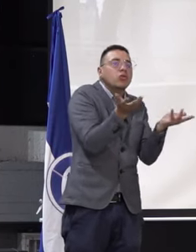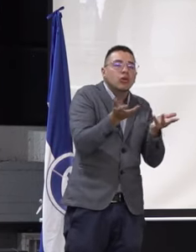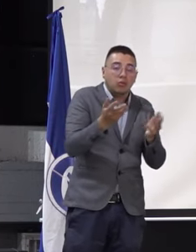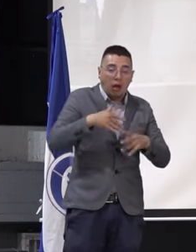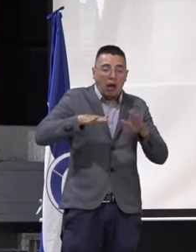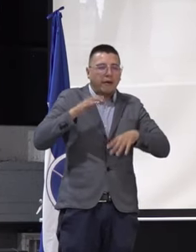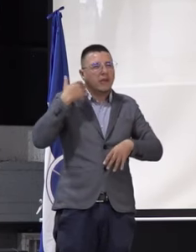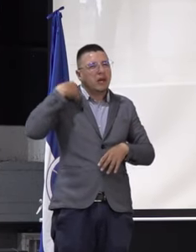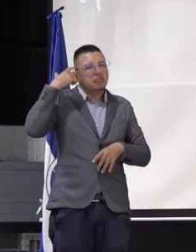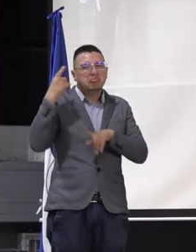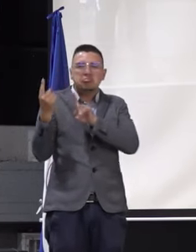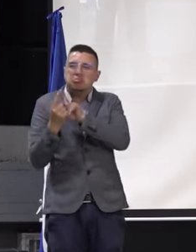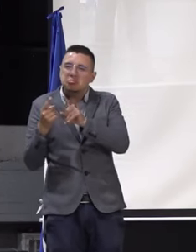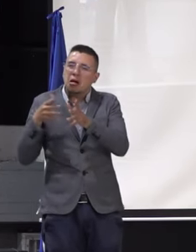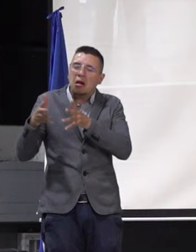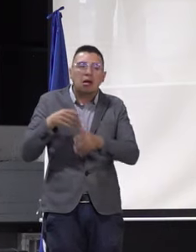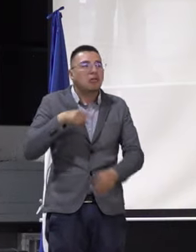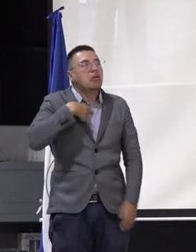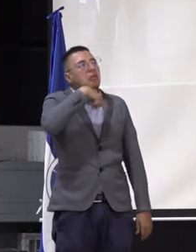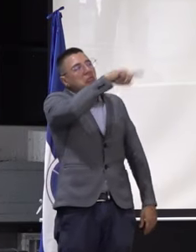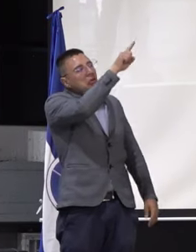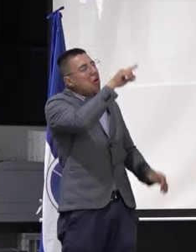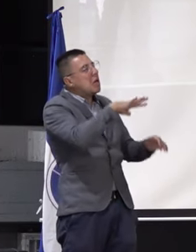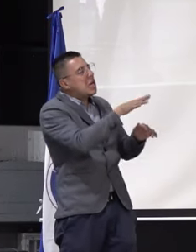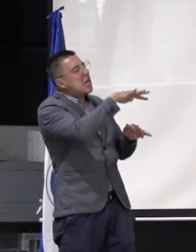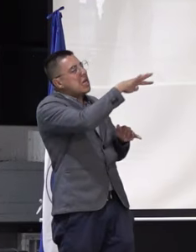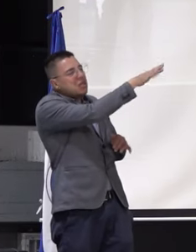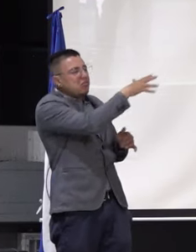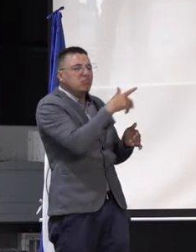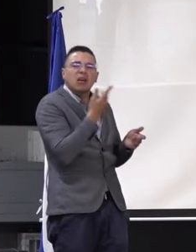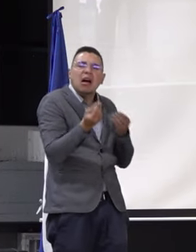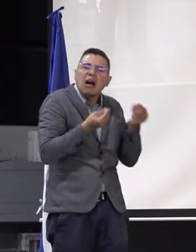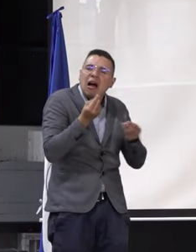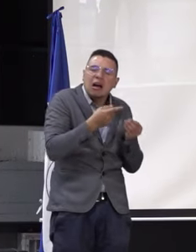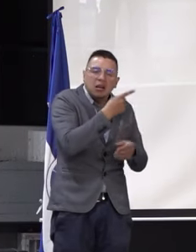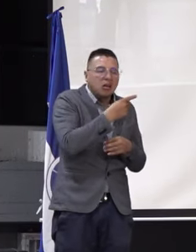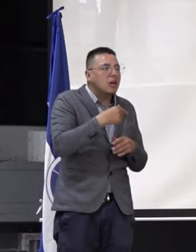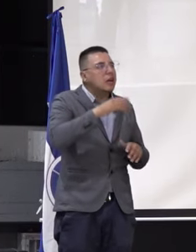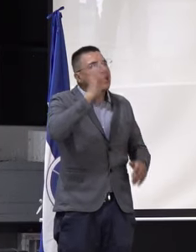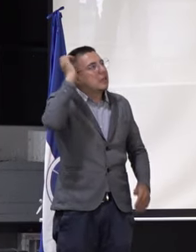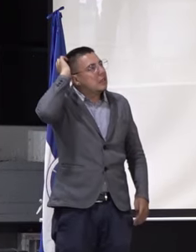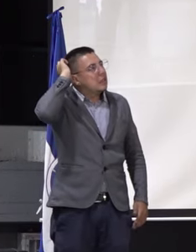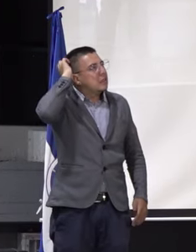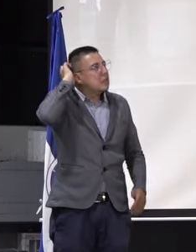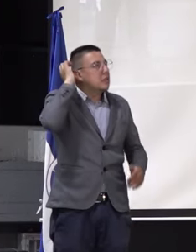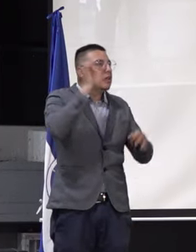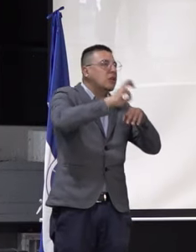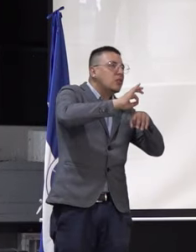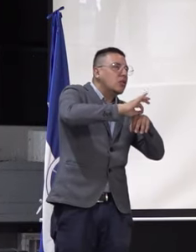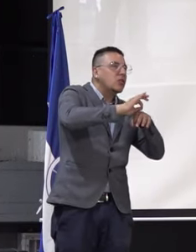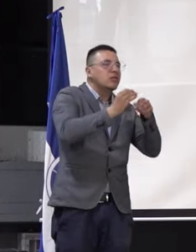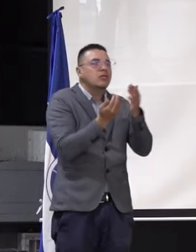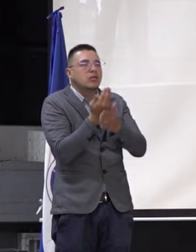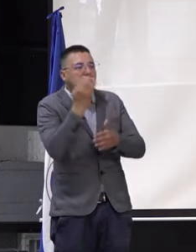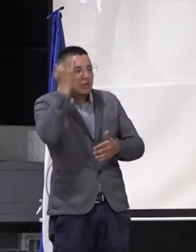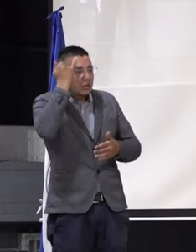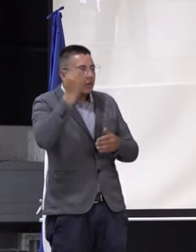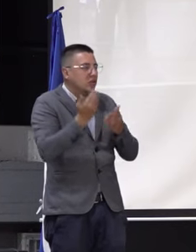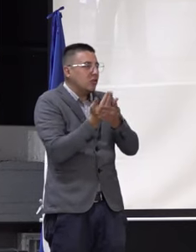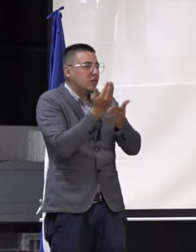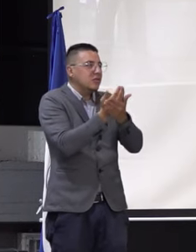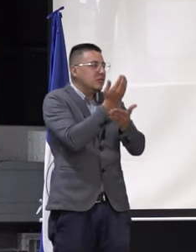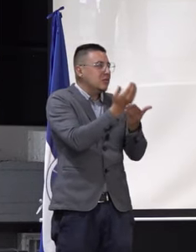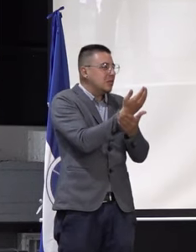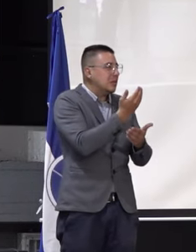veces uno como que habla con ellos, no, estoy por allá en la mitad de la nada, y bueno, ¿pero qué estás haciendo? ¿Dónde lo estás haciendo? ¿Cuál es la población? ¿Cuál es la innovación? En ese